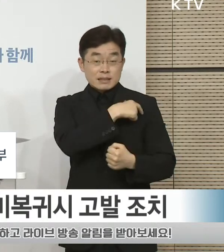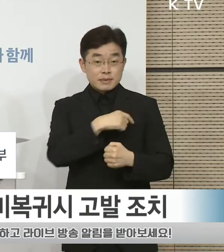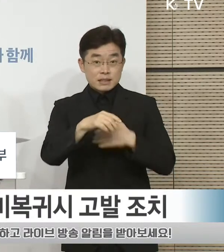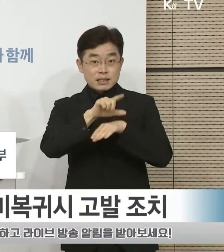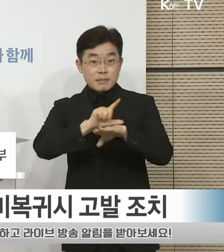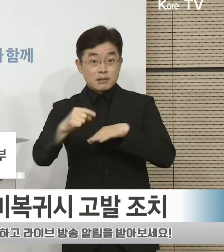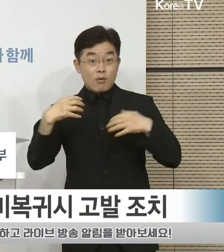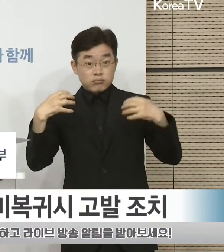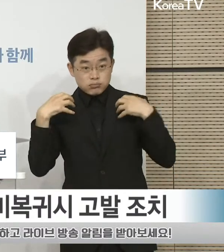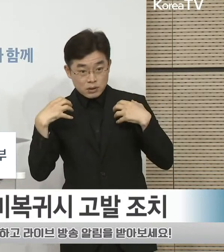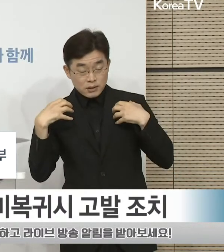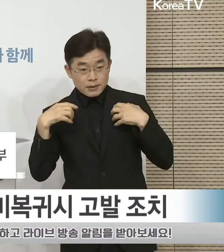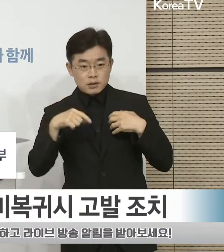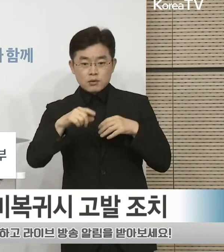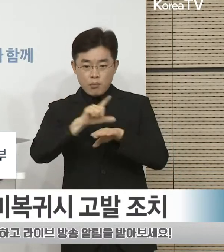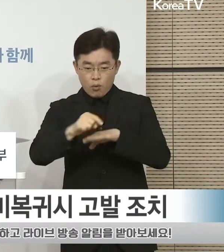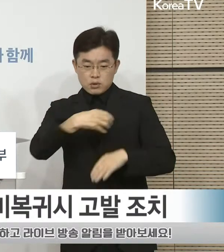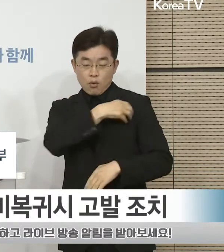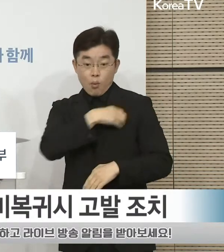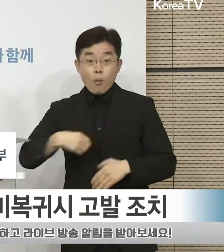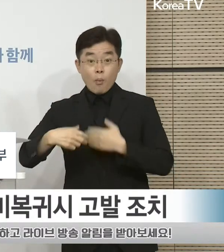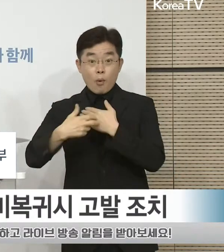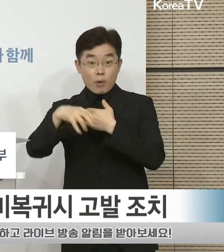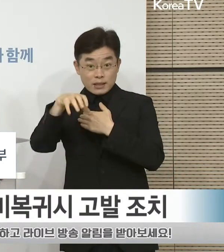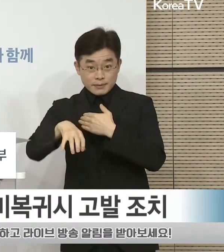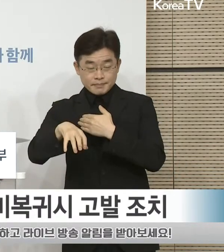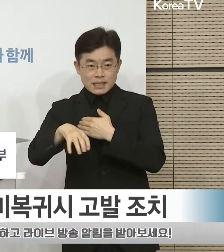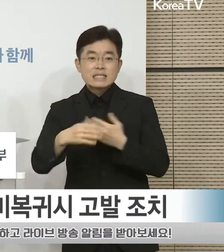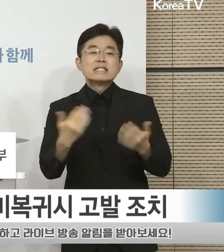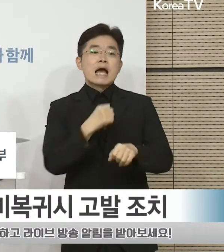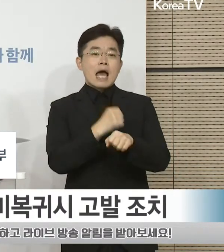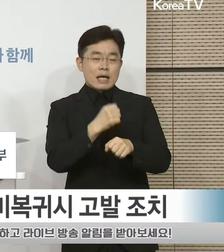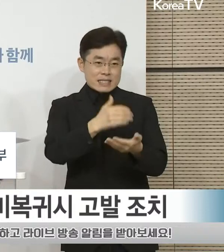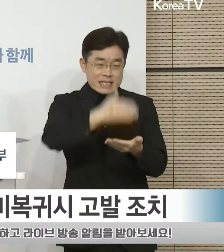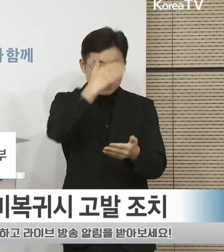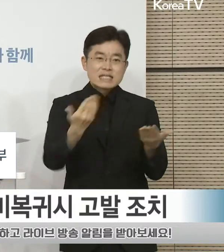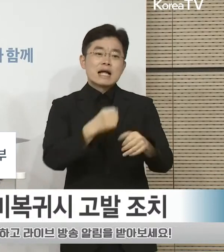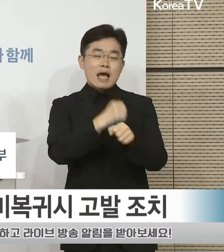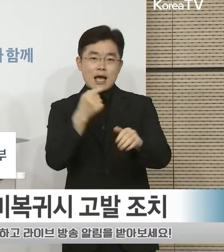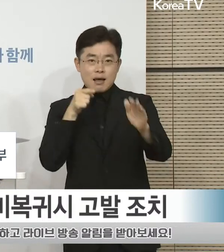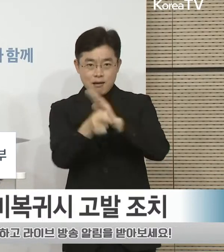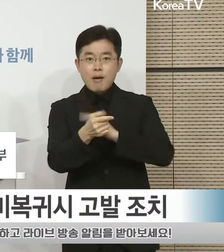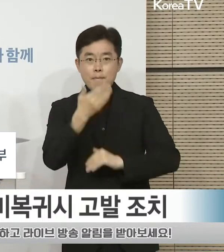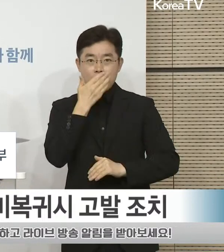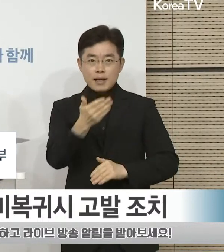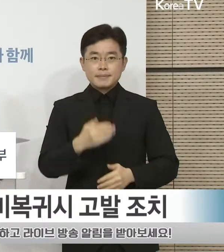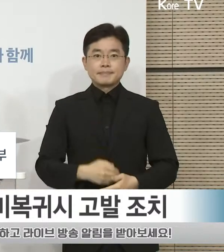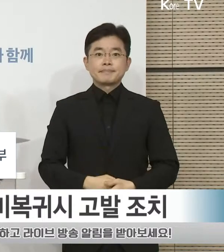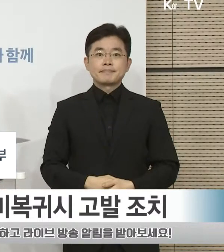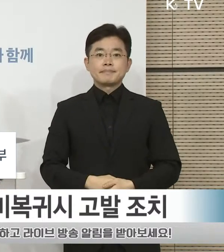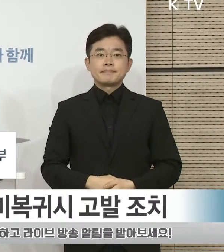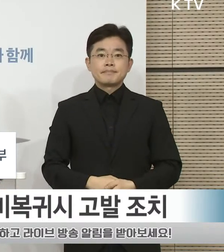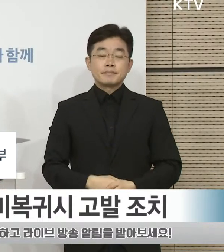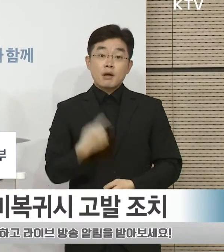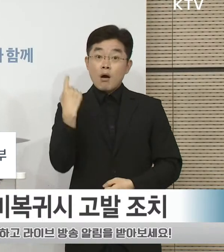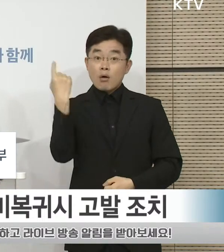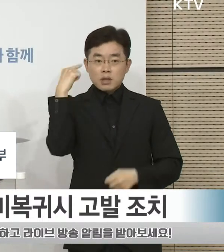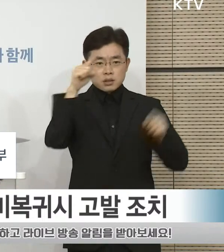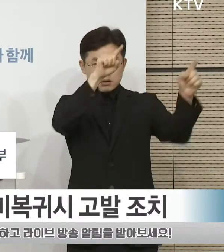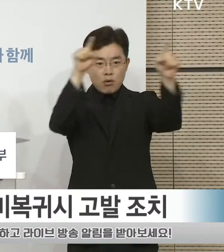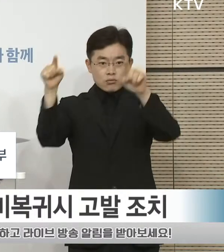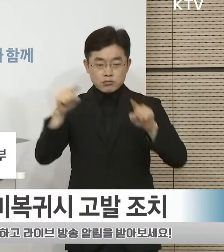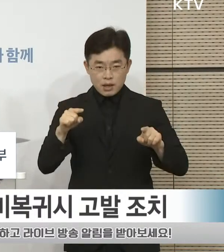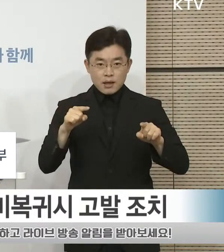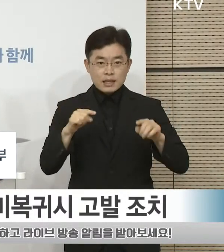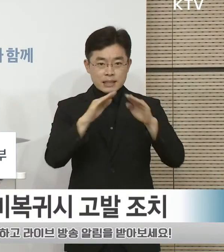판단한다면 보건소를 통해 업무 개시 명령을 발령할 수 있도록 하였습니다. 어제 전국적으로